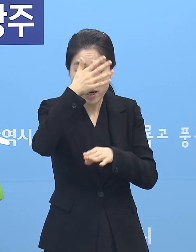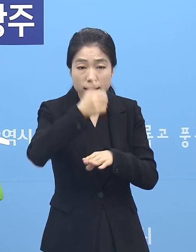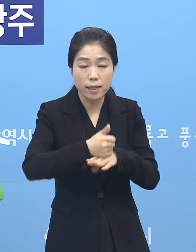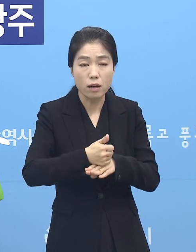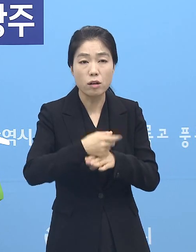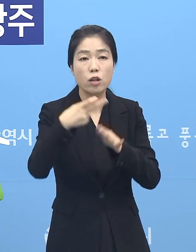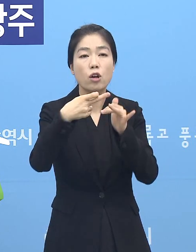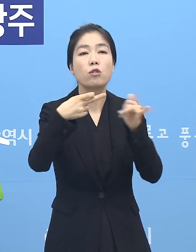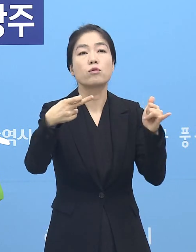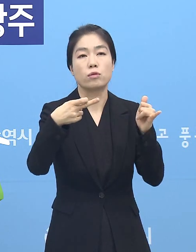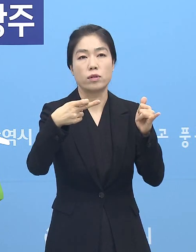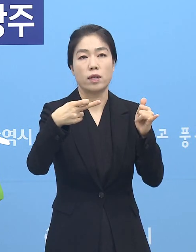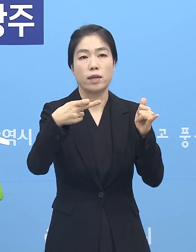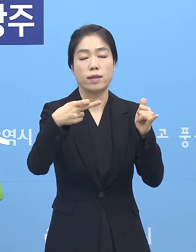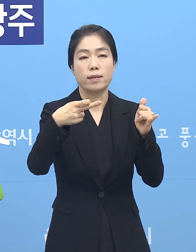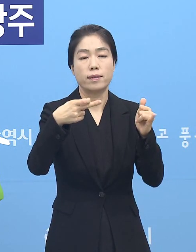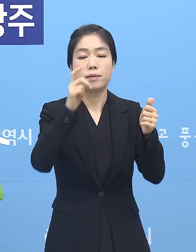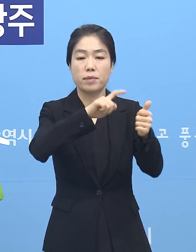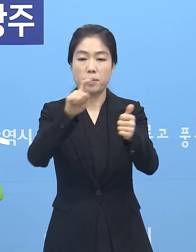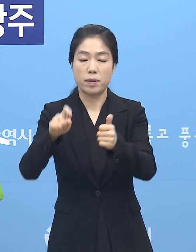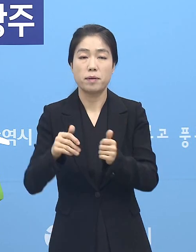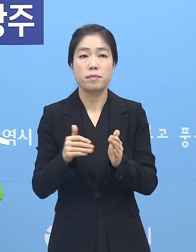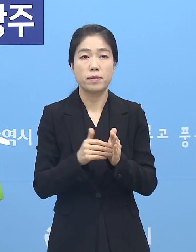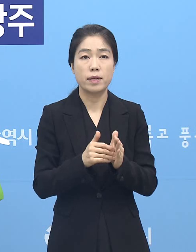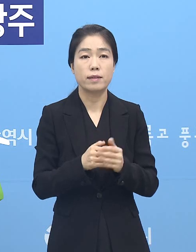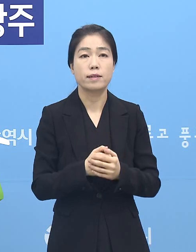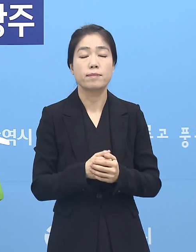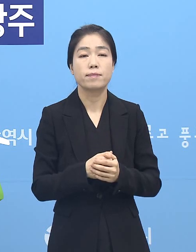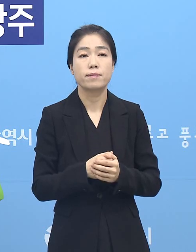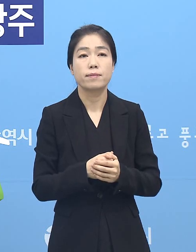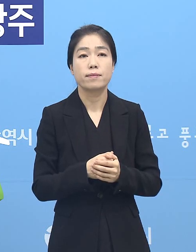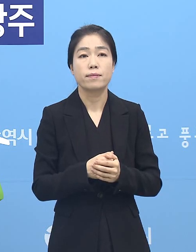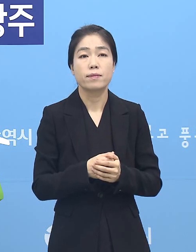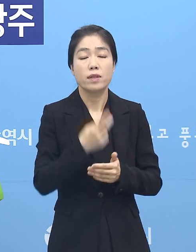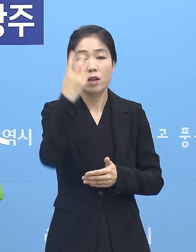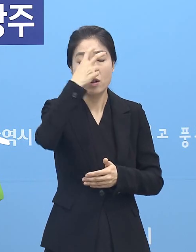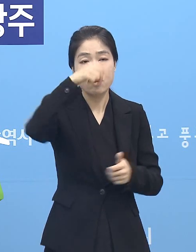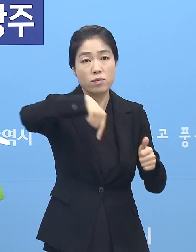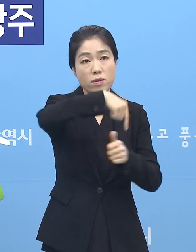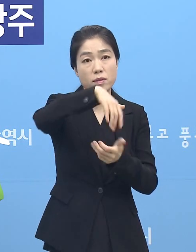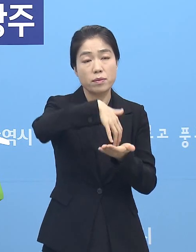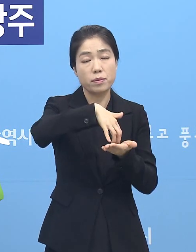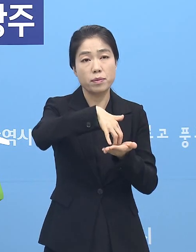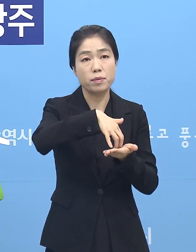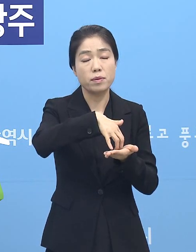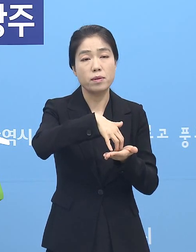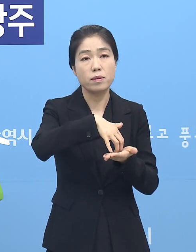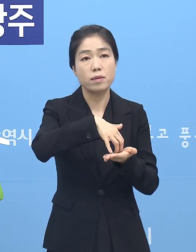결과 12명이 확진 판정되었습니다. 총 검사 인원은